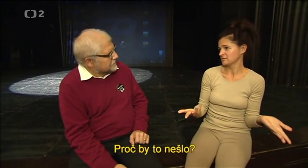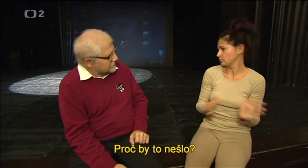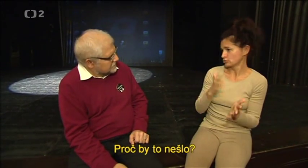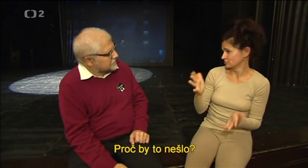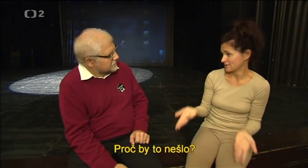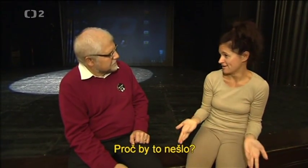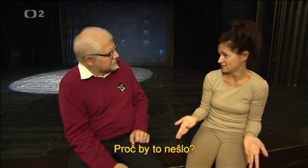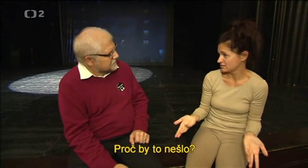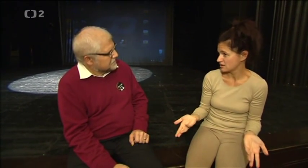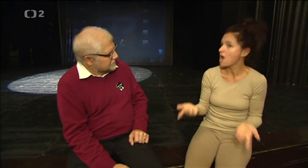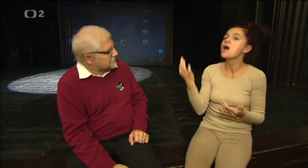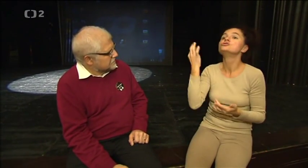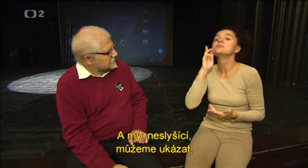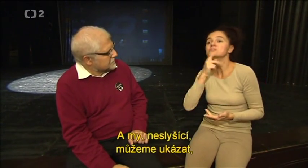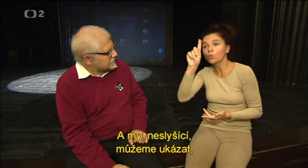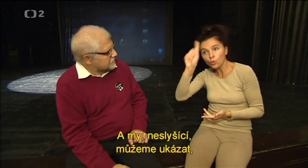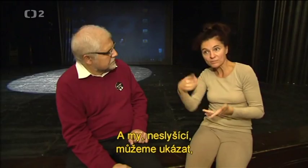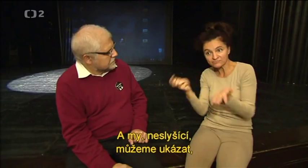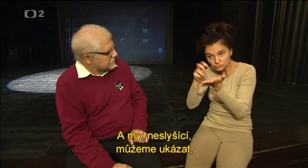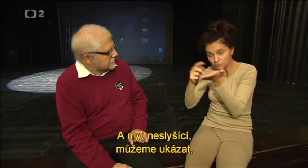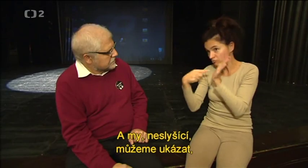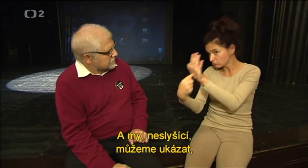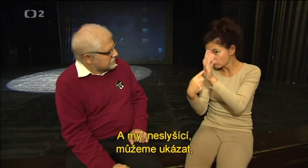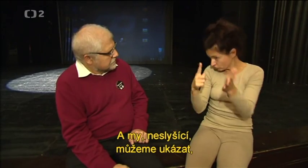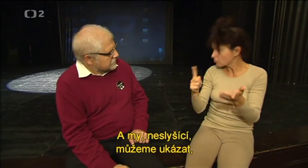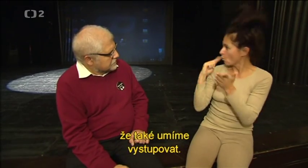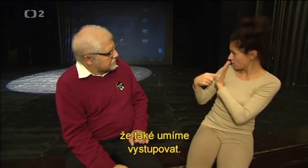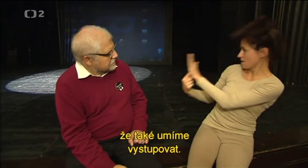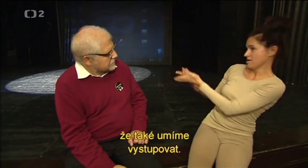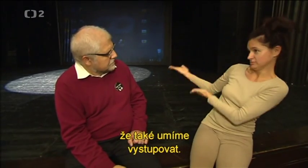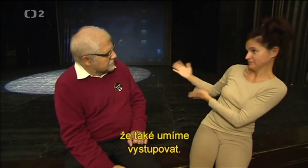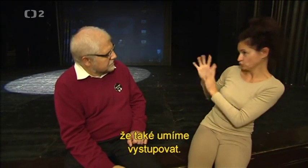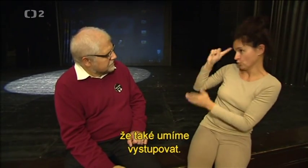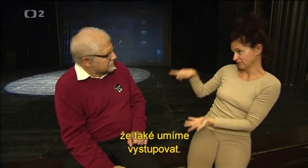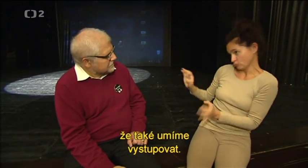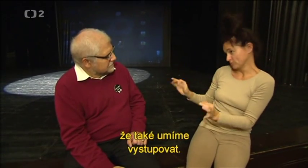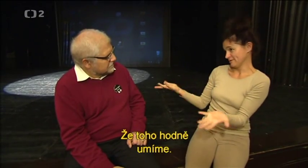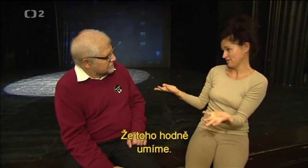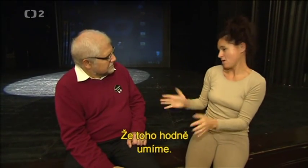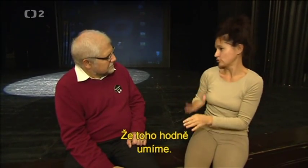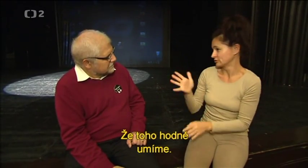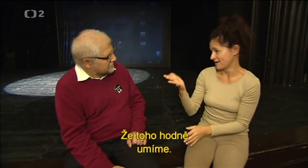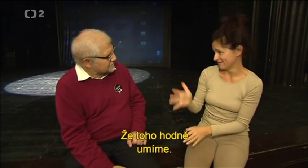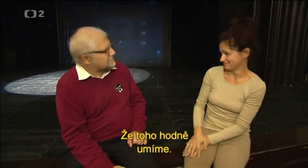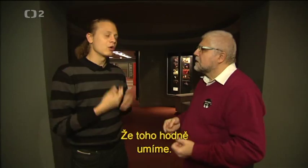to nešlo? A my neslyšící můžeme ukázat, že také umíme vystupovat. Že toho hodně umíme.